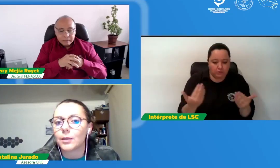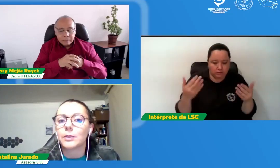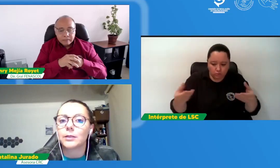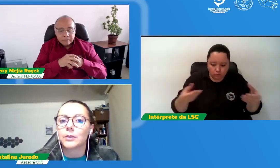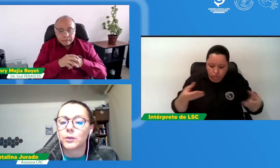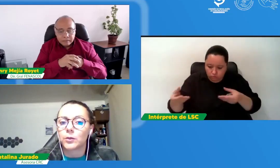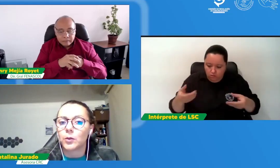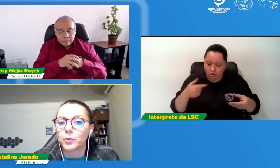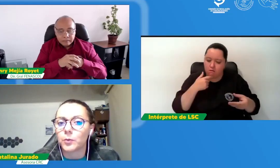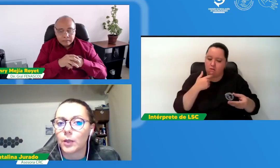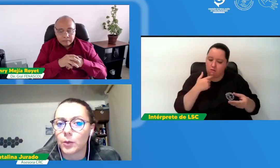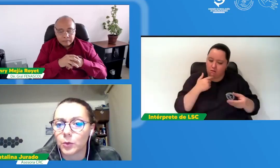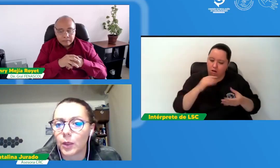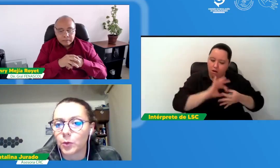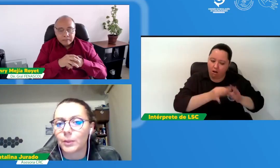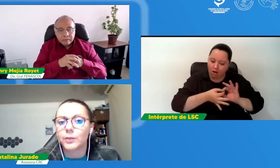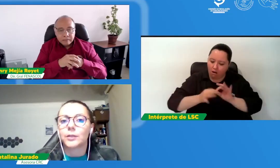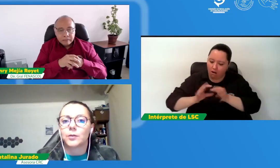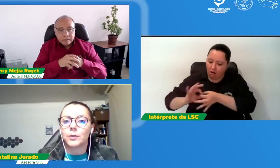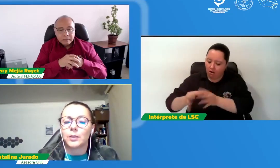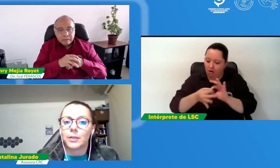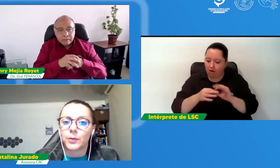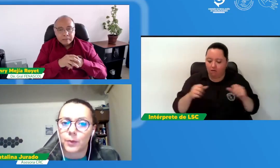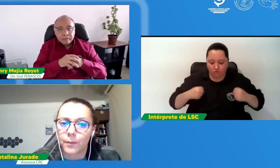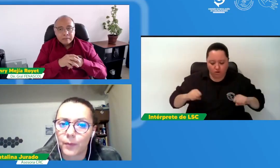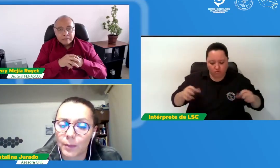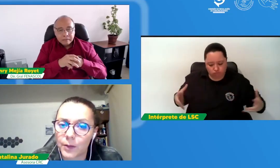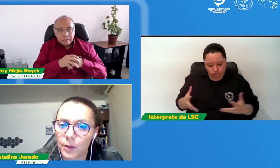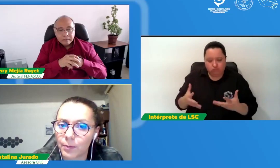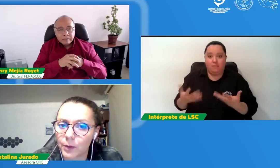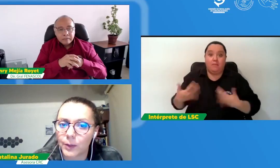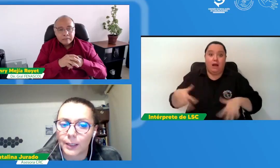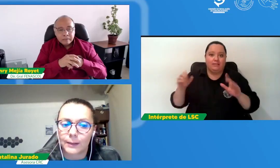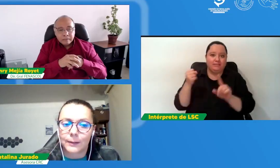vez esfuerzos aún mayores y de mayor impacto de alcance